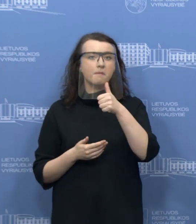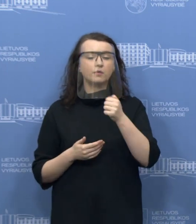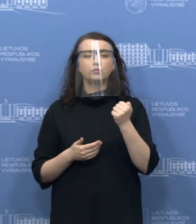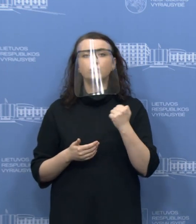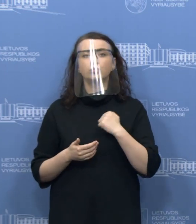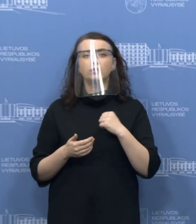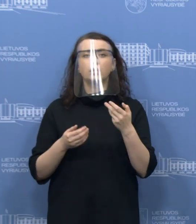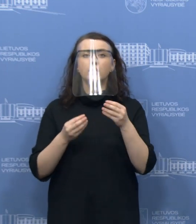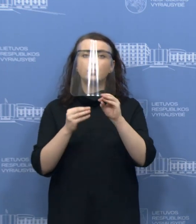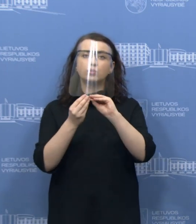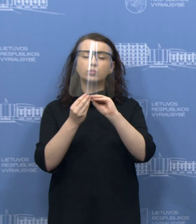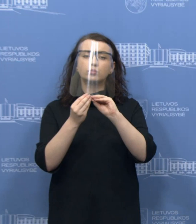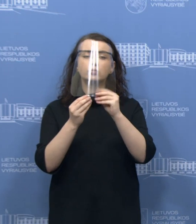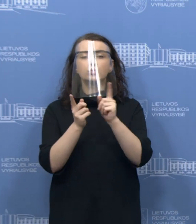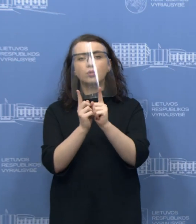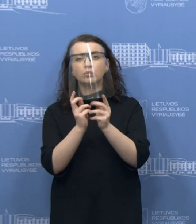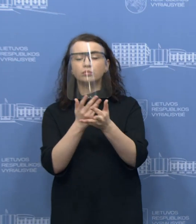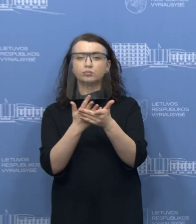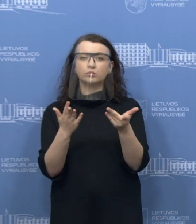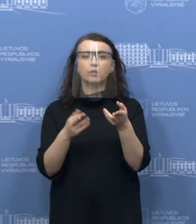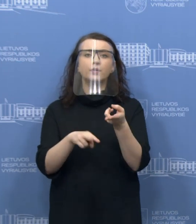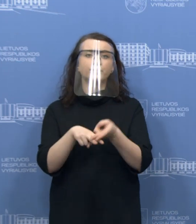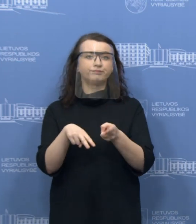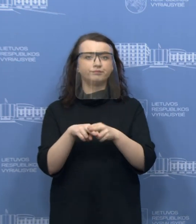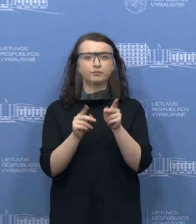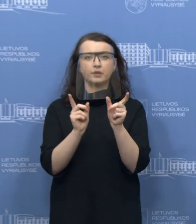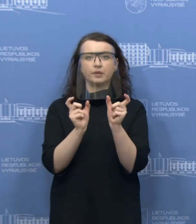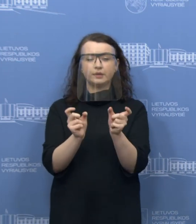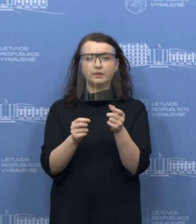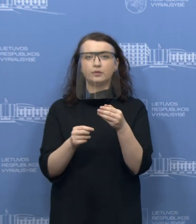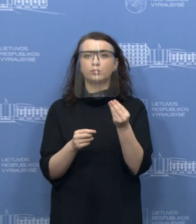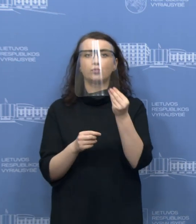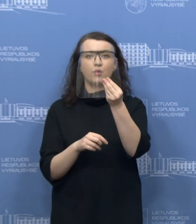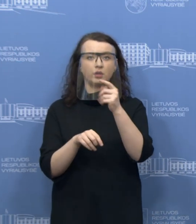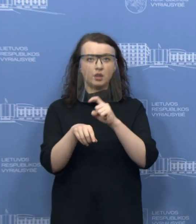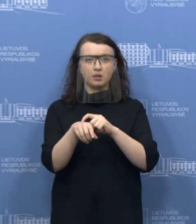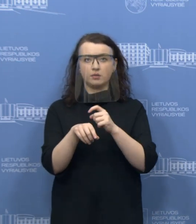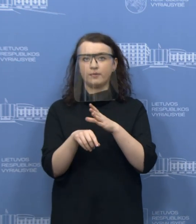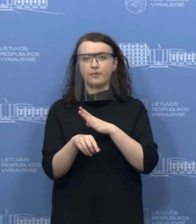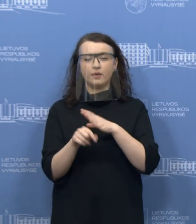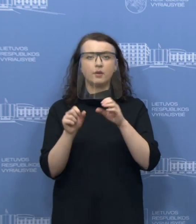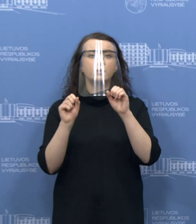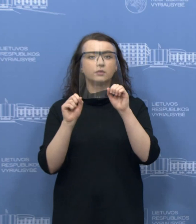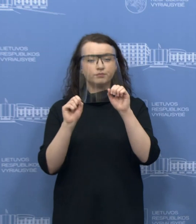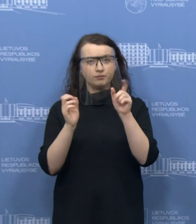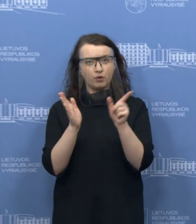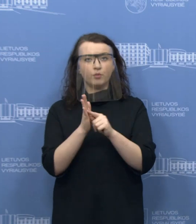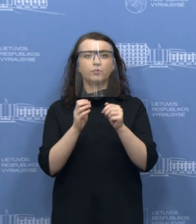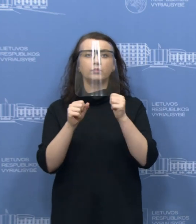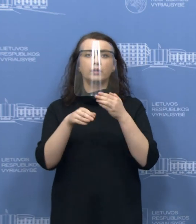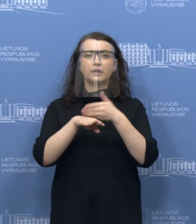sutartį, tačiau dėl šiandien visiems žinomų aplinkybių, negali jūsų mokėti laiku, taip pat turi kreiptis į BMI